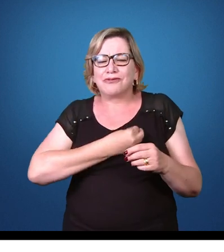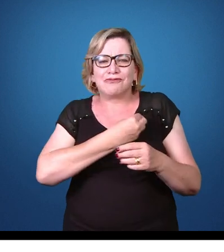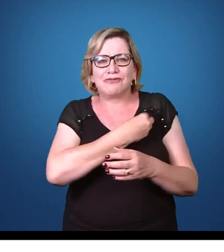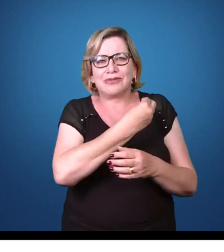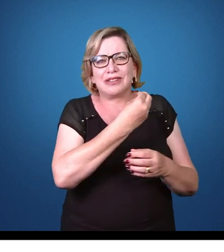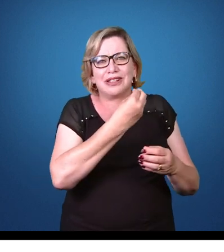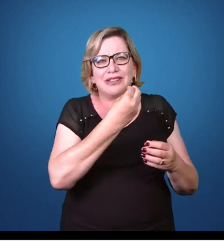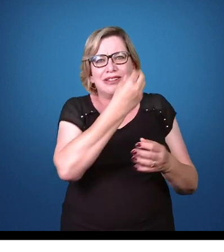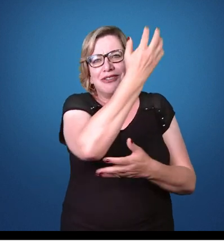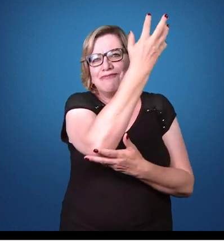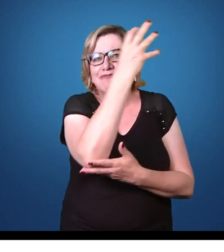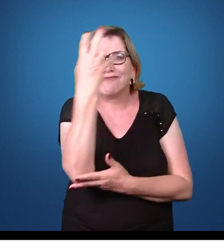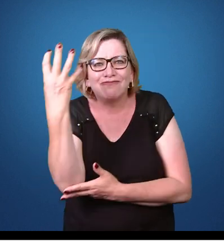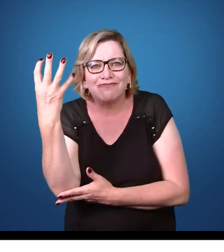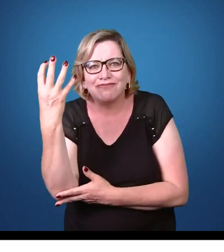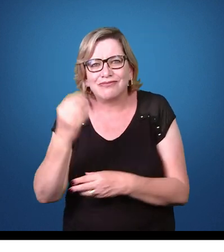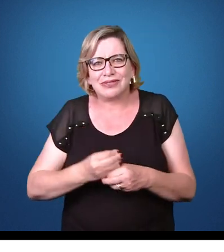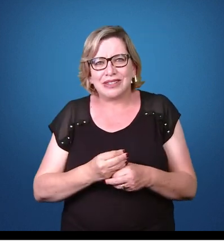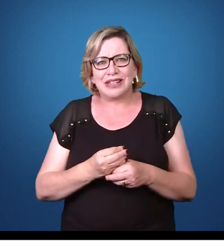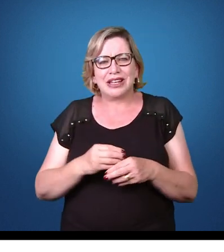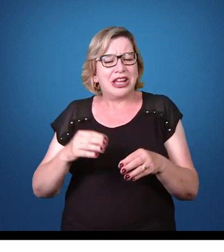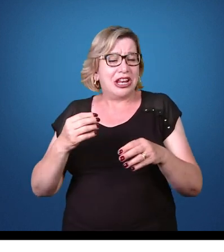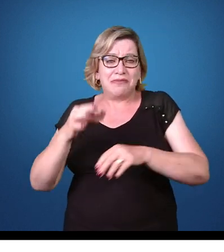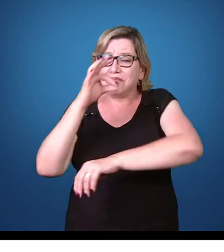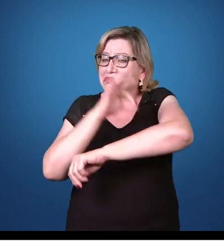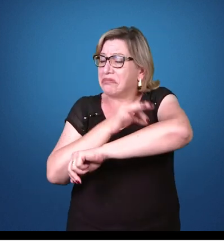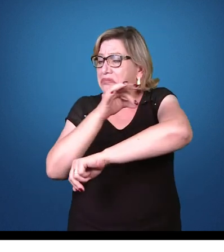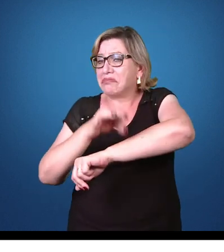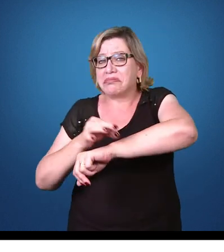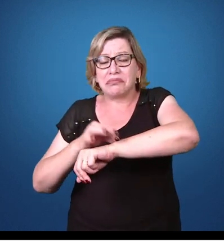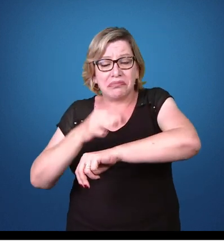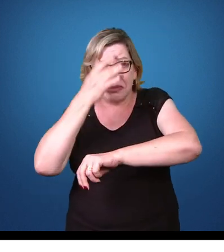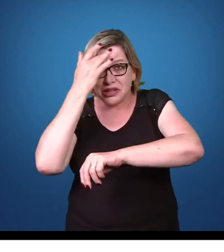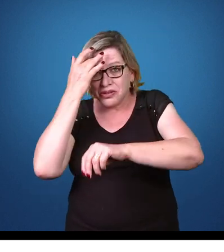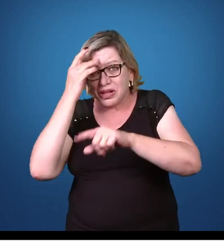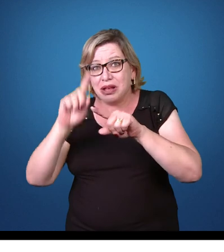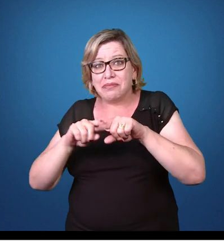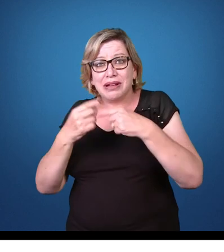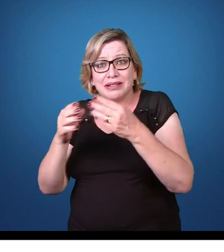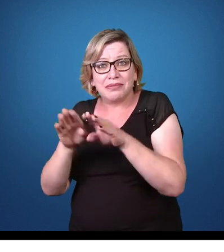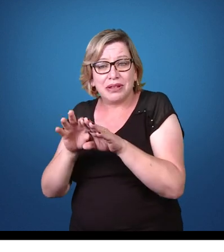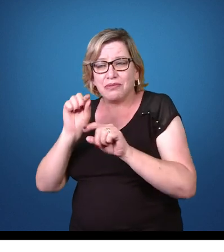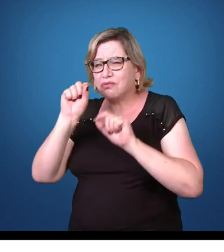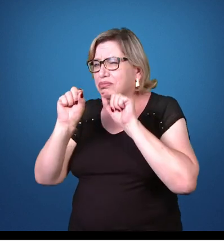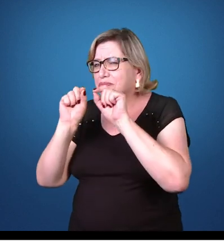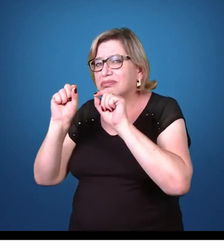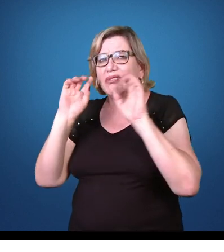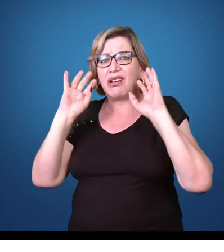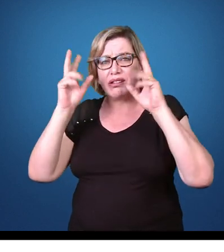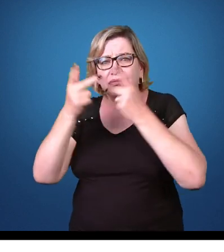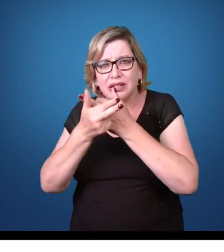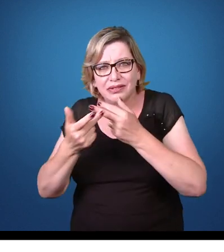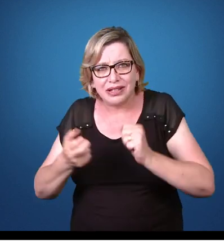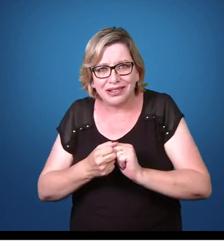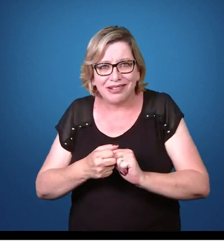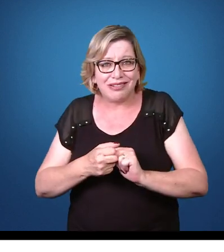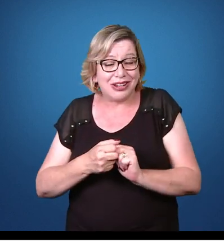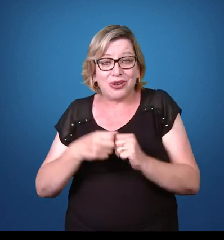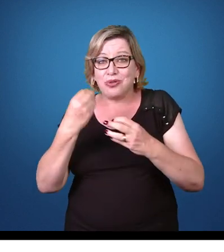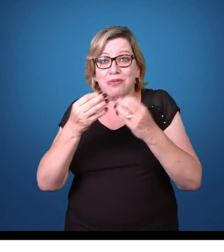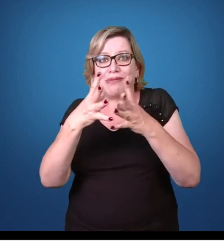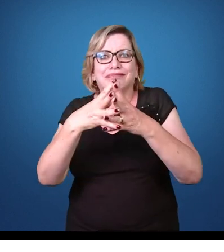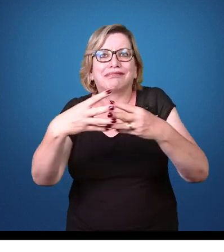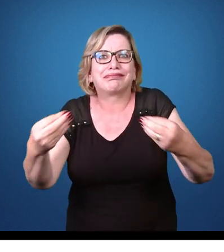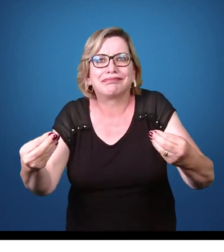ele está dentro da floresta, ele pica tanto homens quanto animais, muito disseminado na região. Então, combater o mosquito